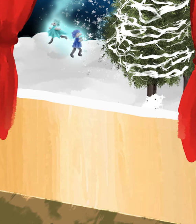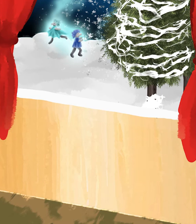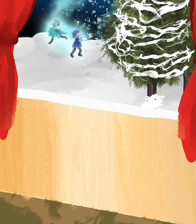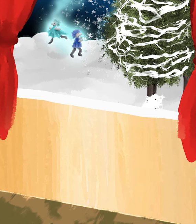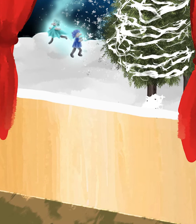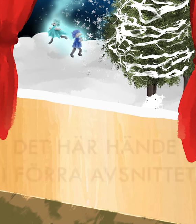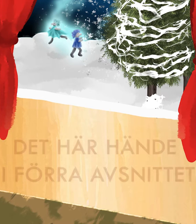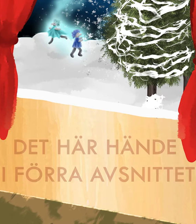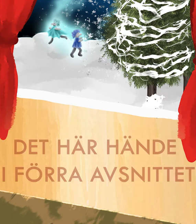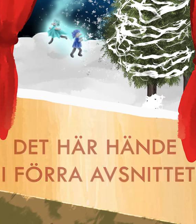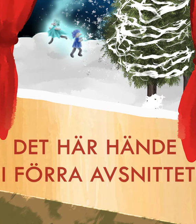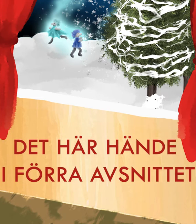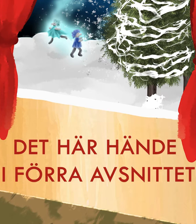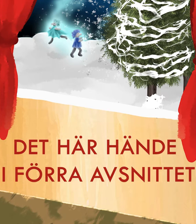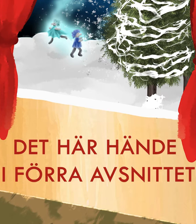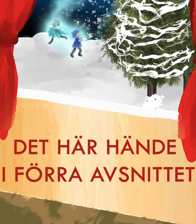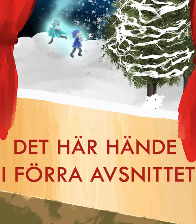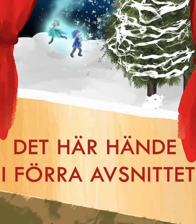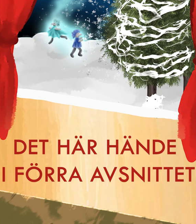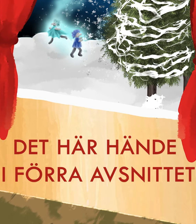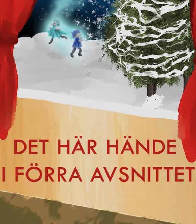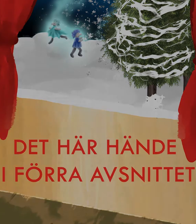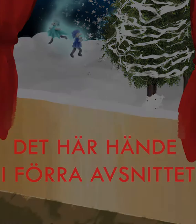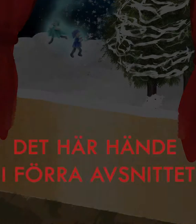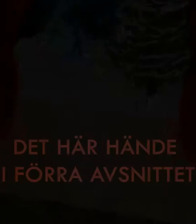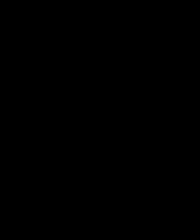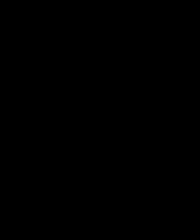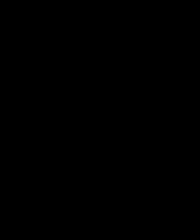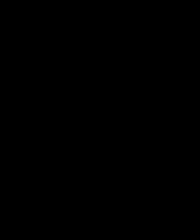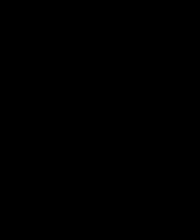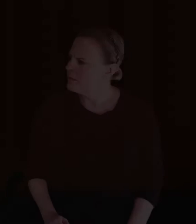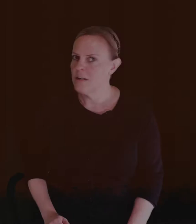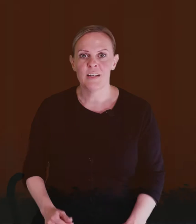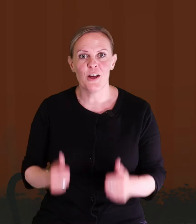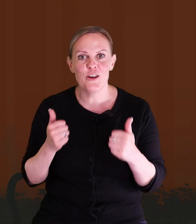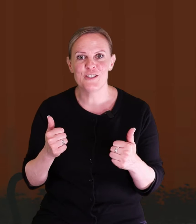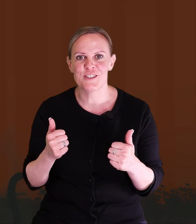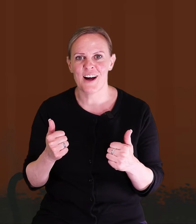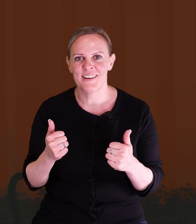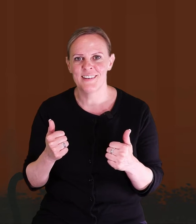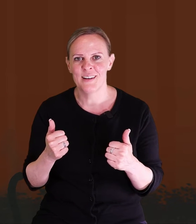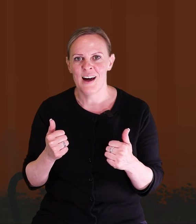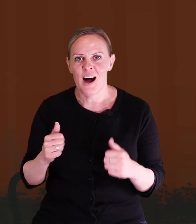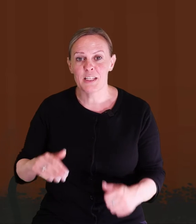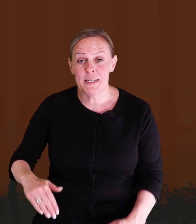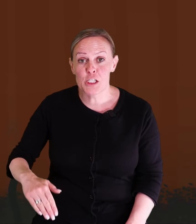Det här hände i förra avsnittet. Jag önskar att det blir